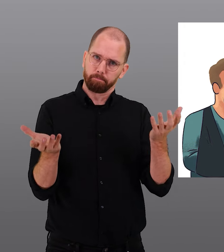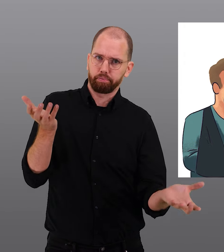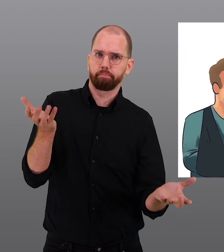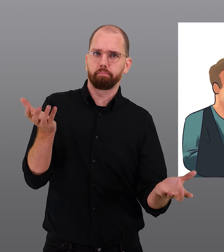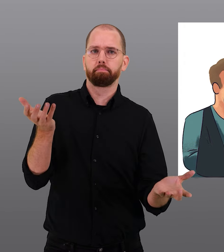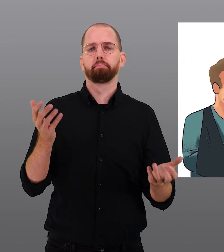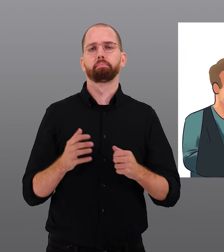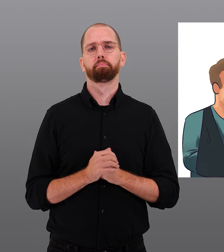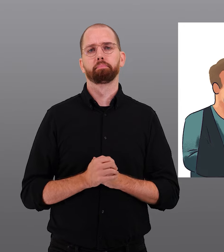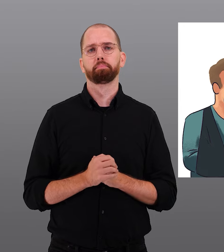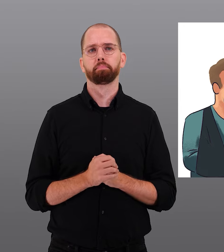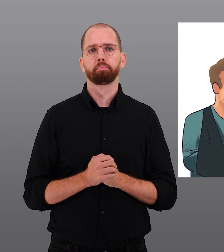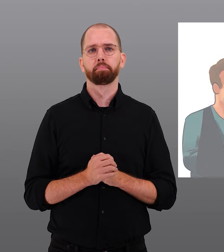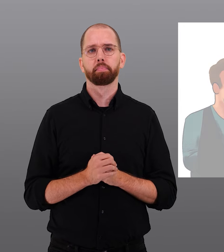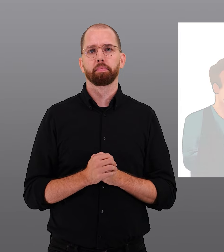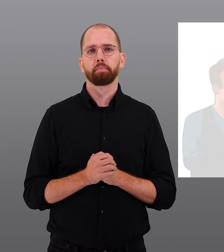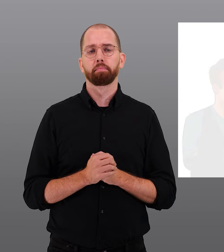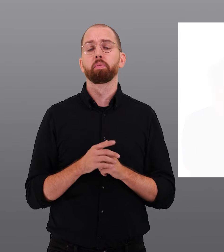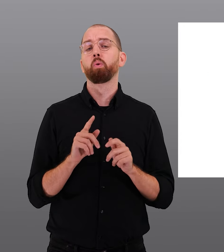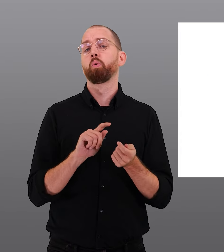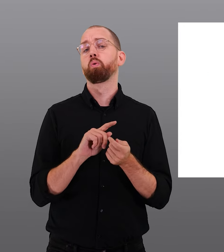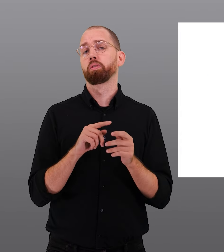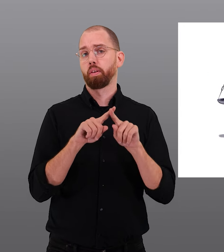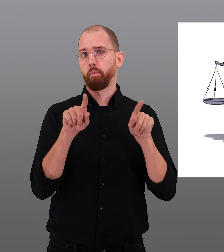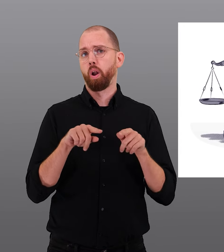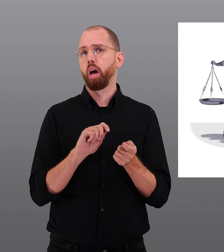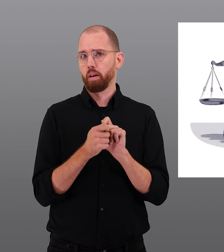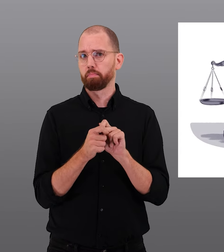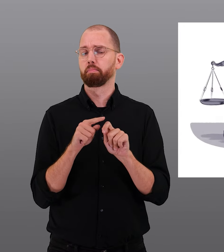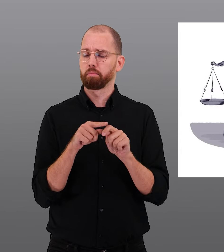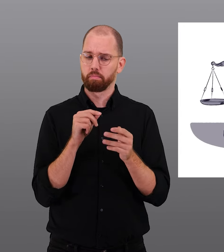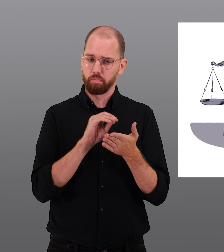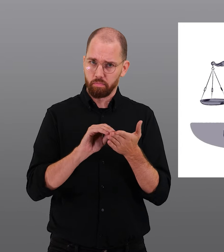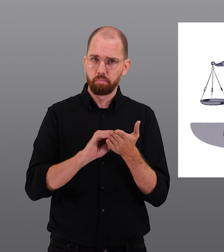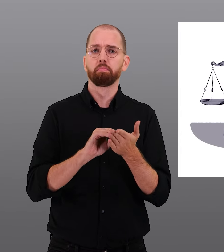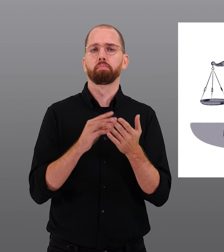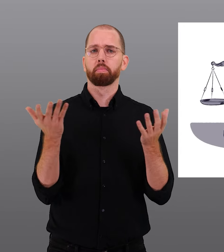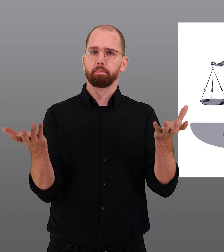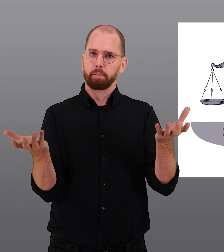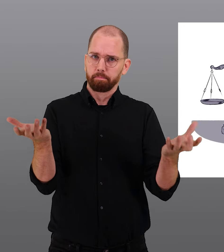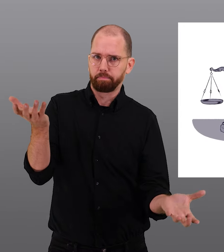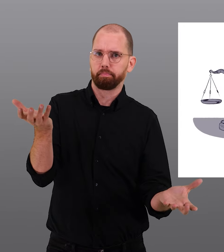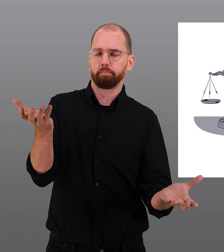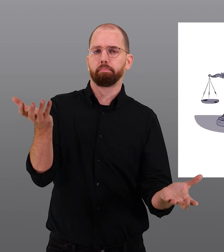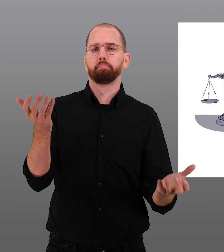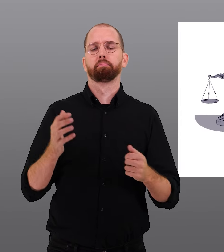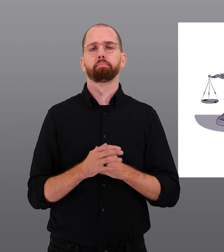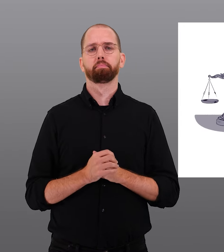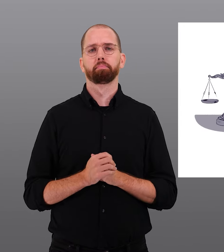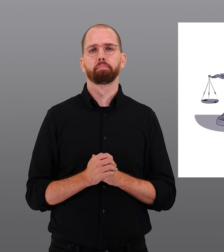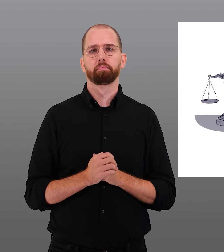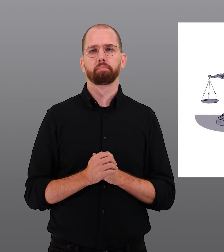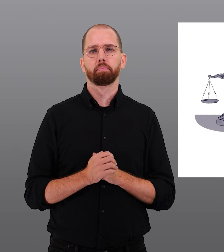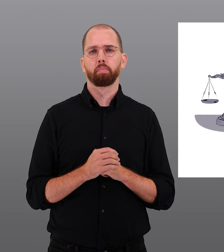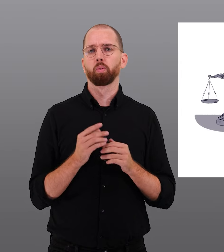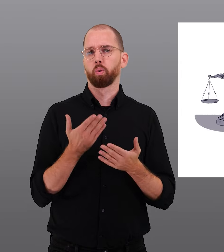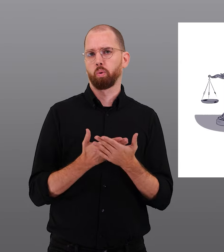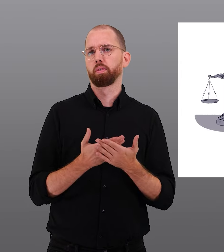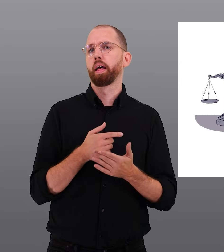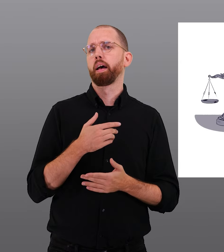Eigenbedarf berücksichtigen. Die Vorlage sieht vor, dass der Eigenbedarf des Eigentümers oder der Eigentümerin